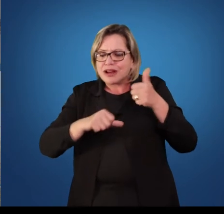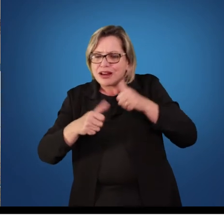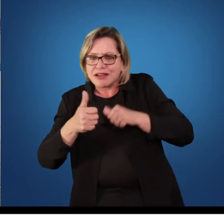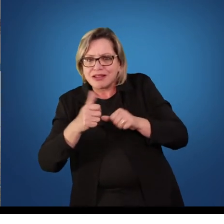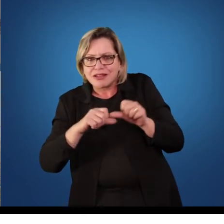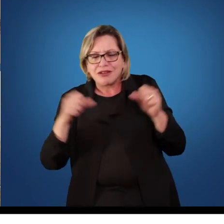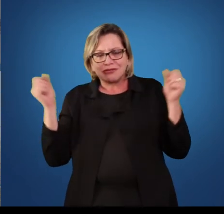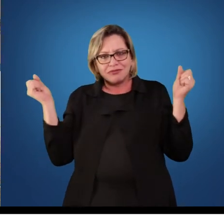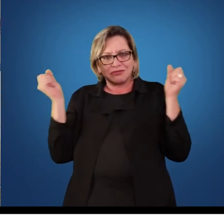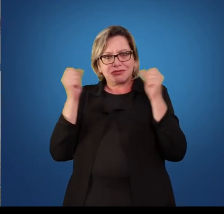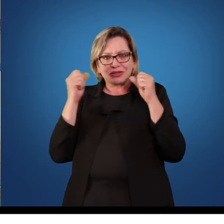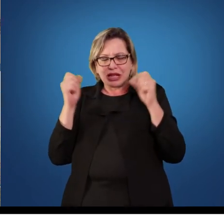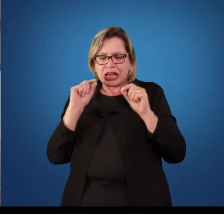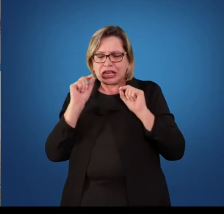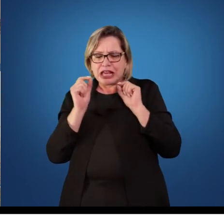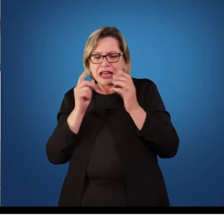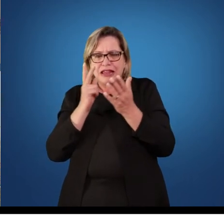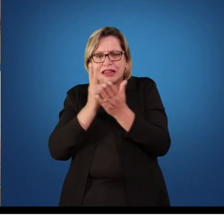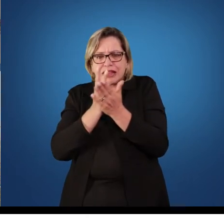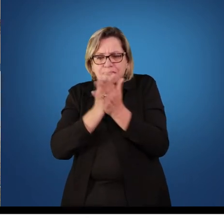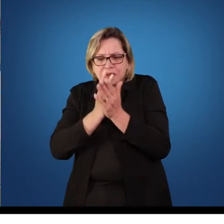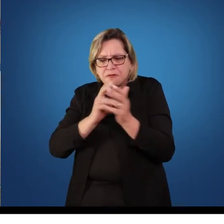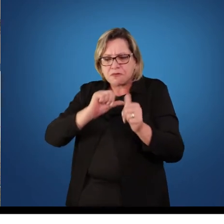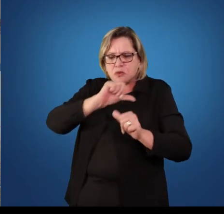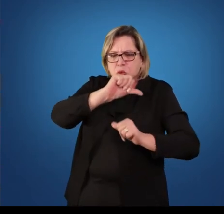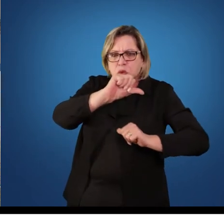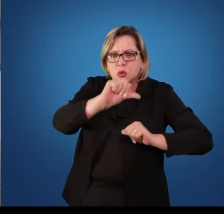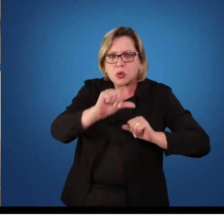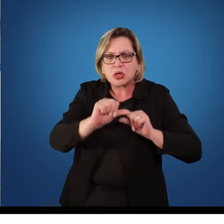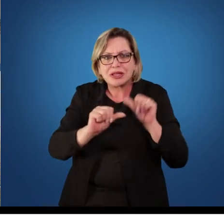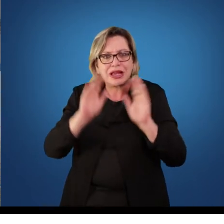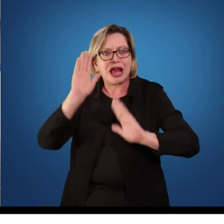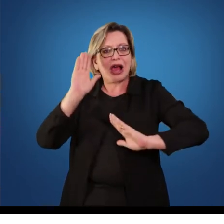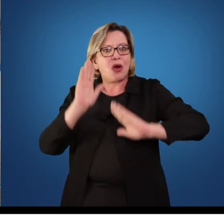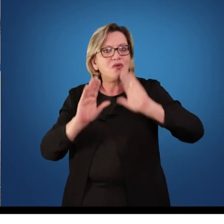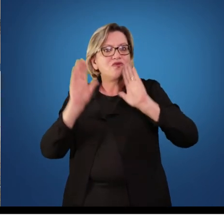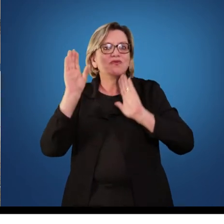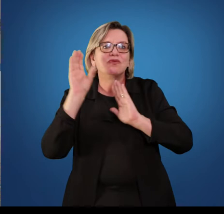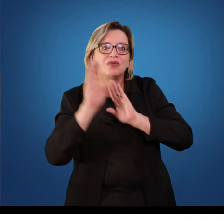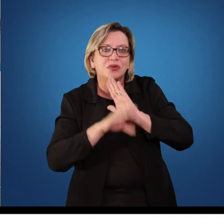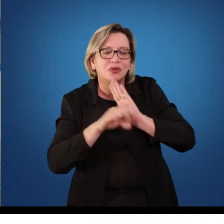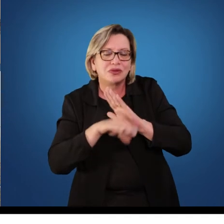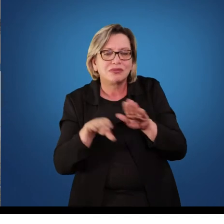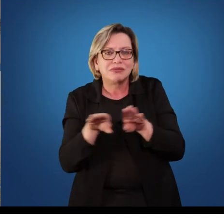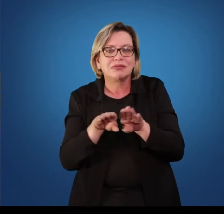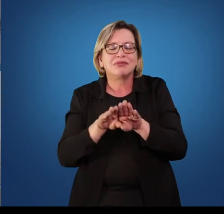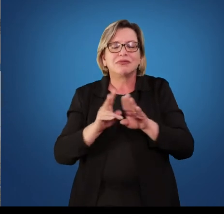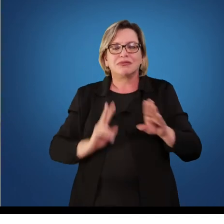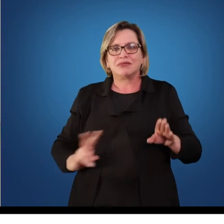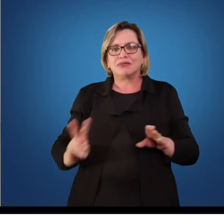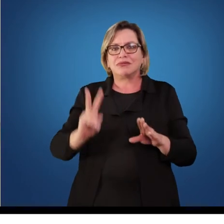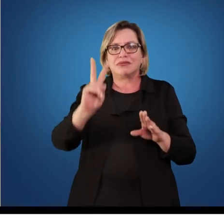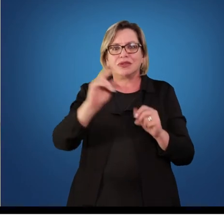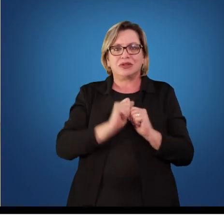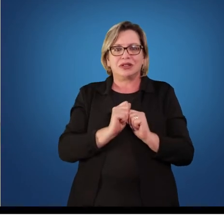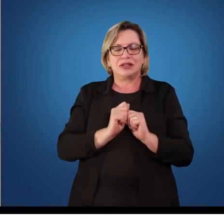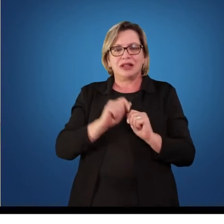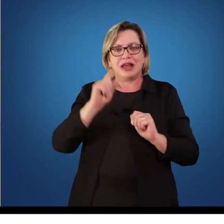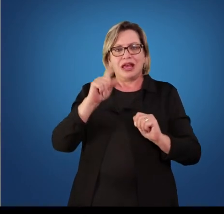uma reavaliação, uma redefinição de alguns conceitos e valores. Ela é concebida como